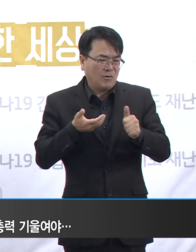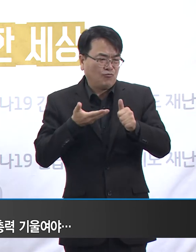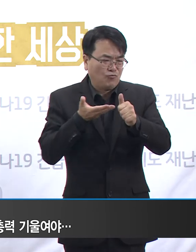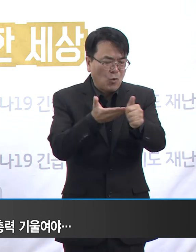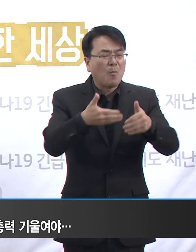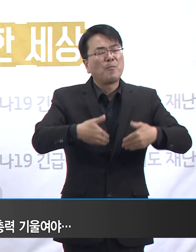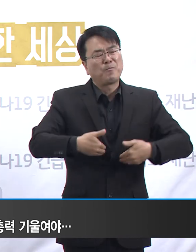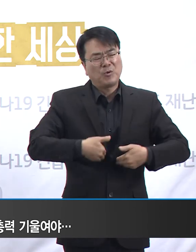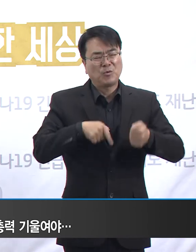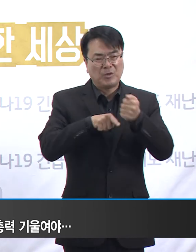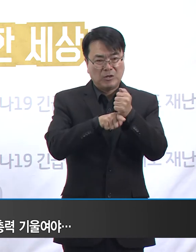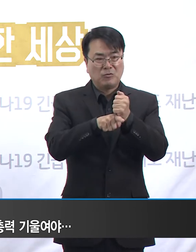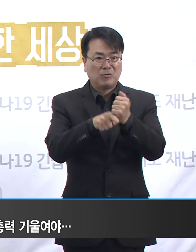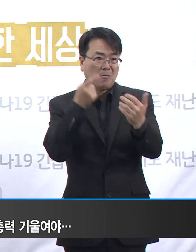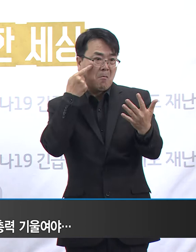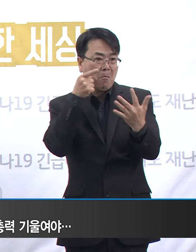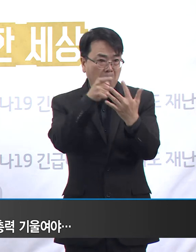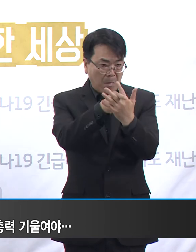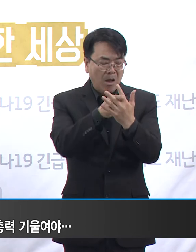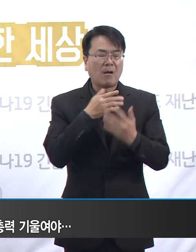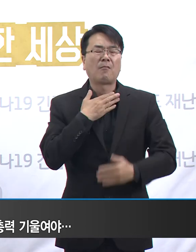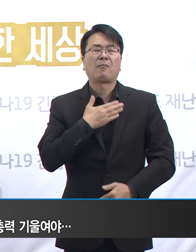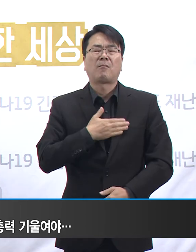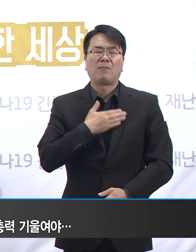이유를 통계를 통해서 쉽게 알 수 있습니다.